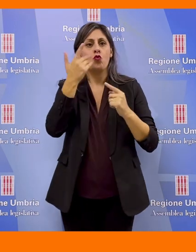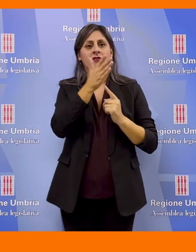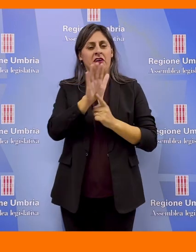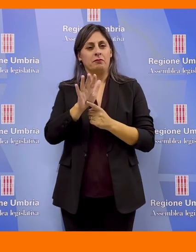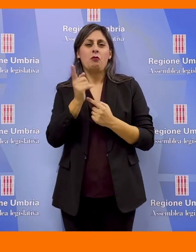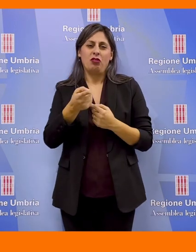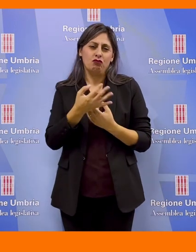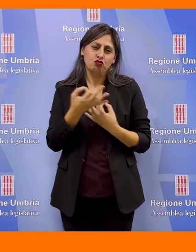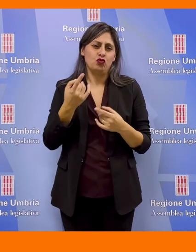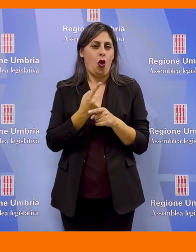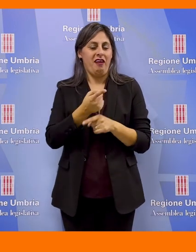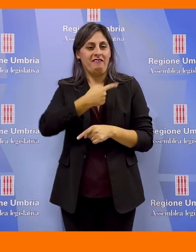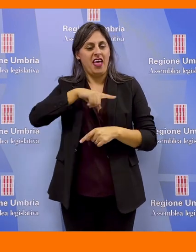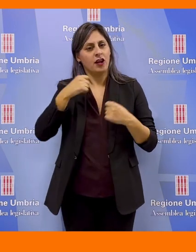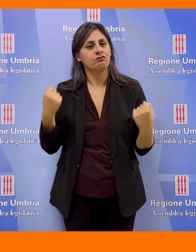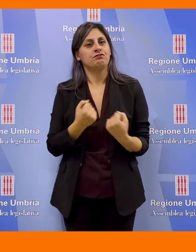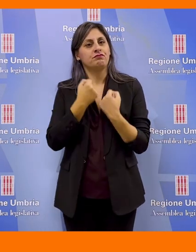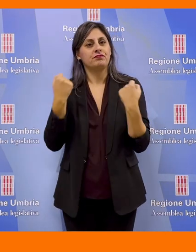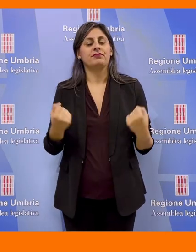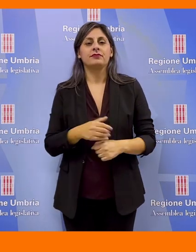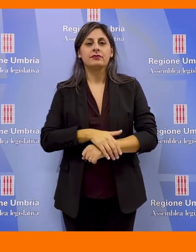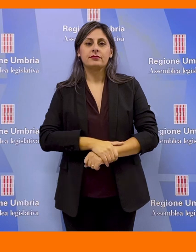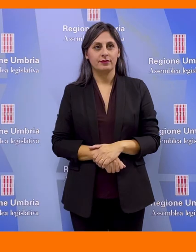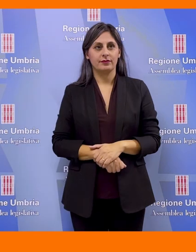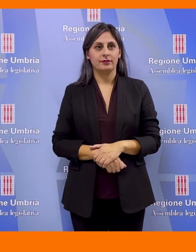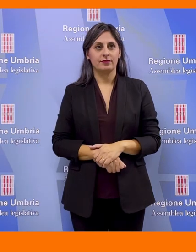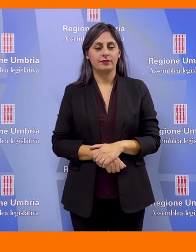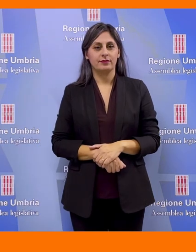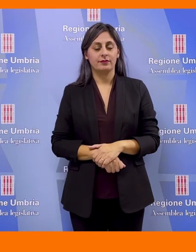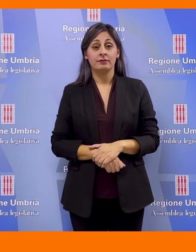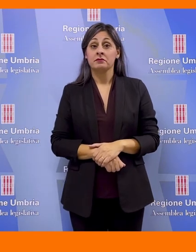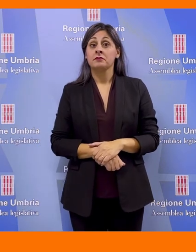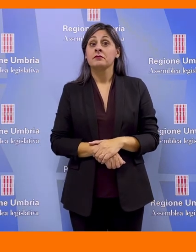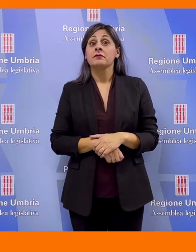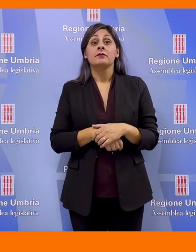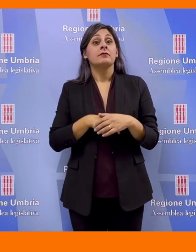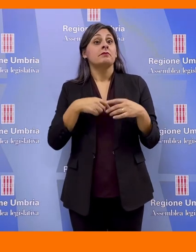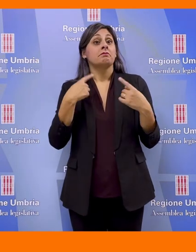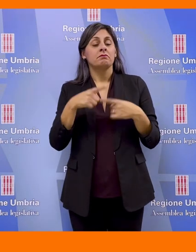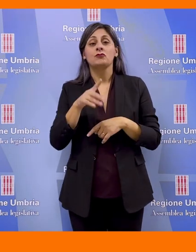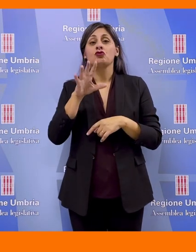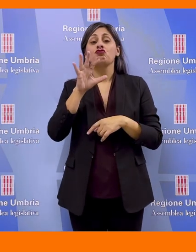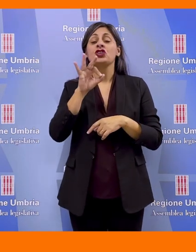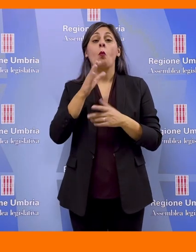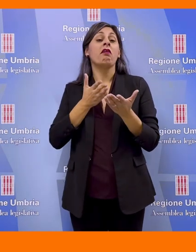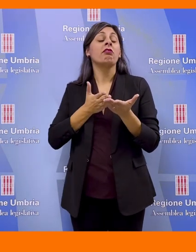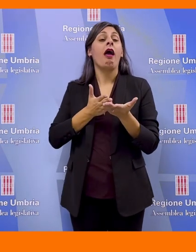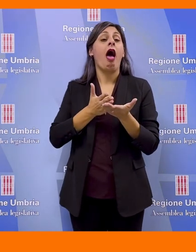giusto e doveroso che sia fatto. E a rimarcare i 50 anni dall